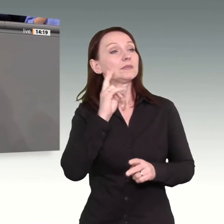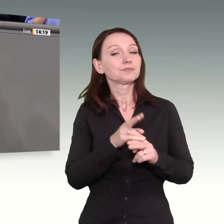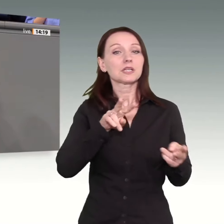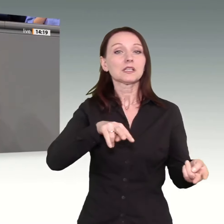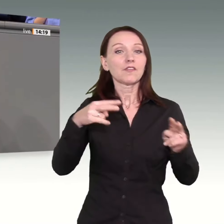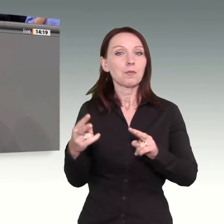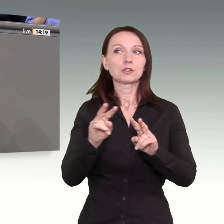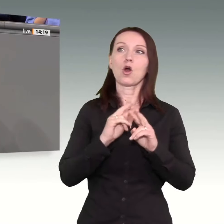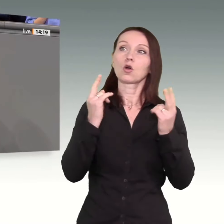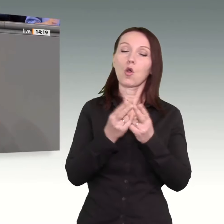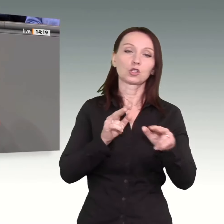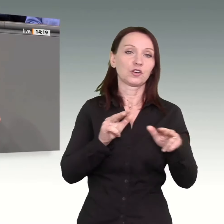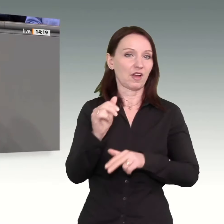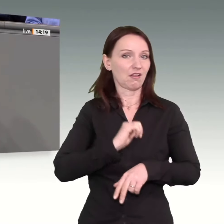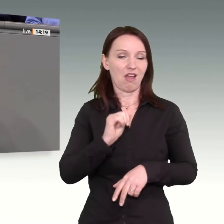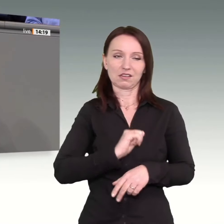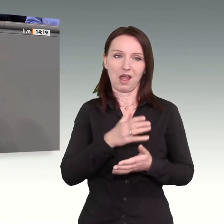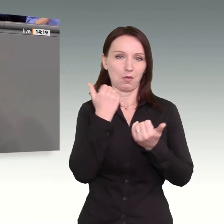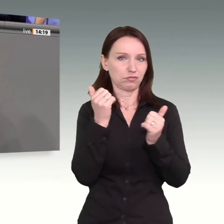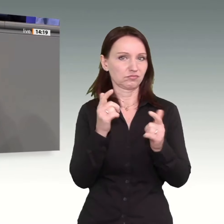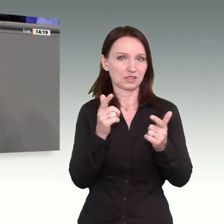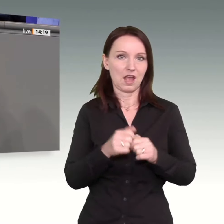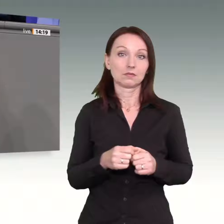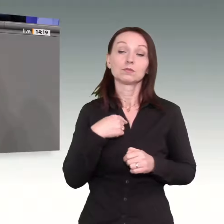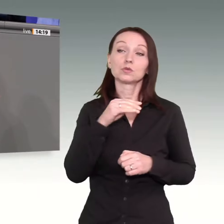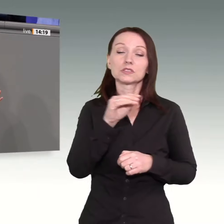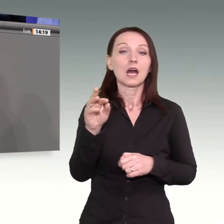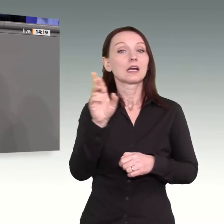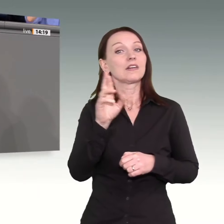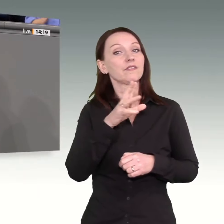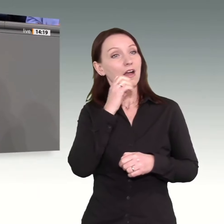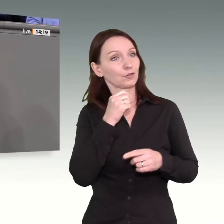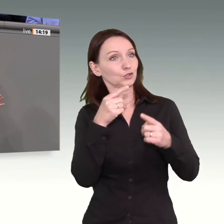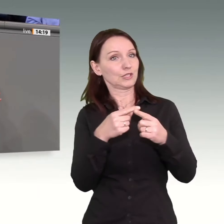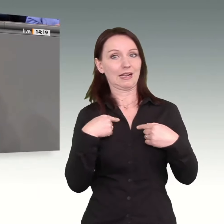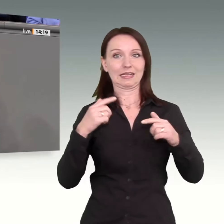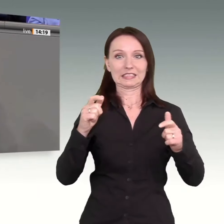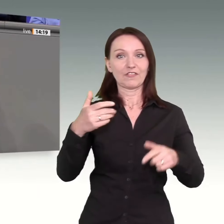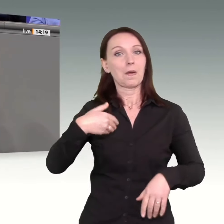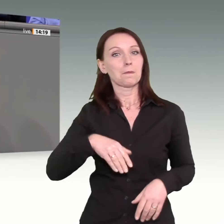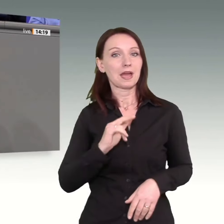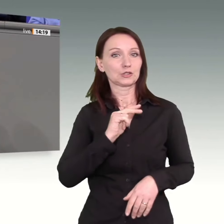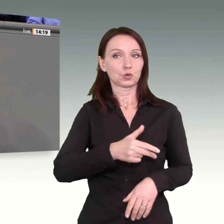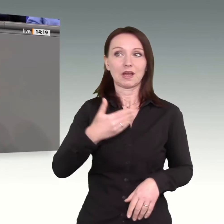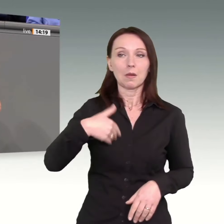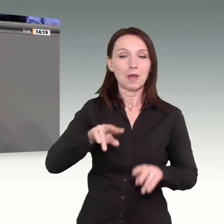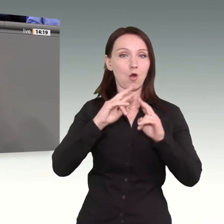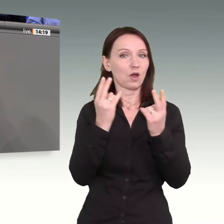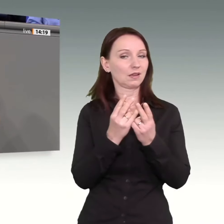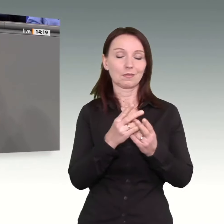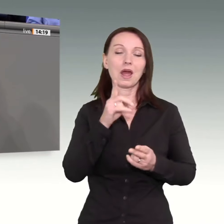wer unsere Gesellschaft sozialer und ökologischer machen will, der muss seine Strategie grundsätzlich ändern. Weg vom